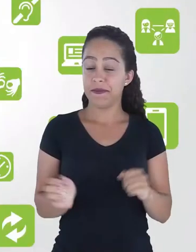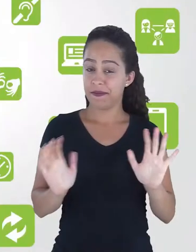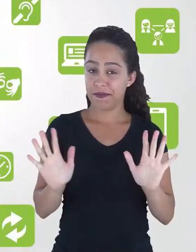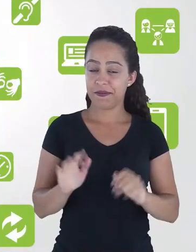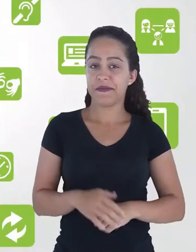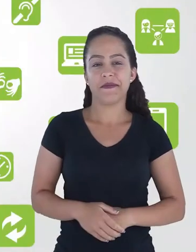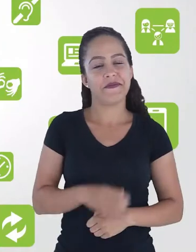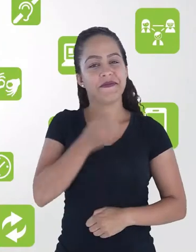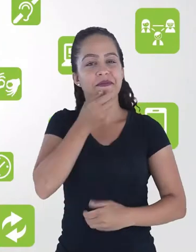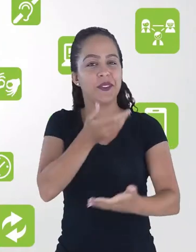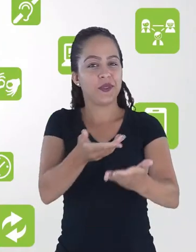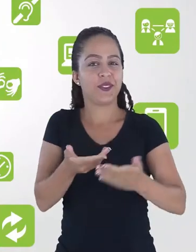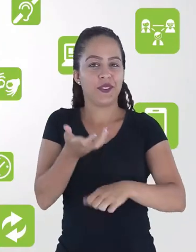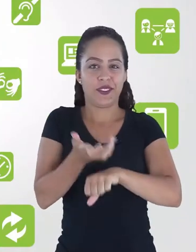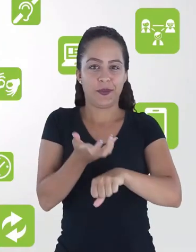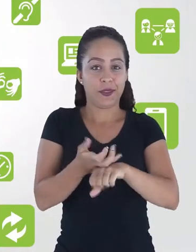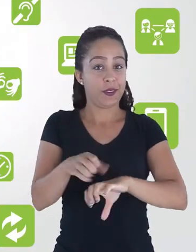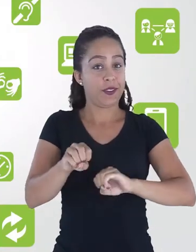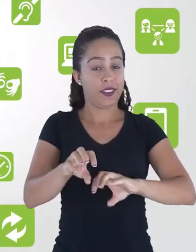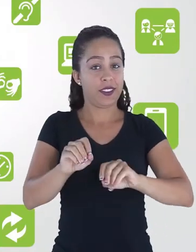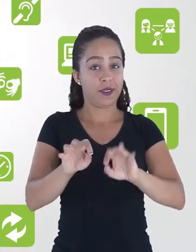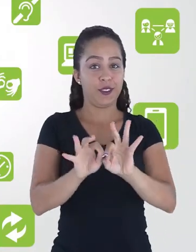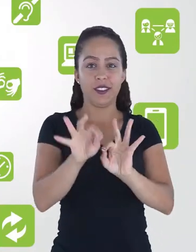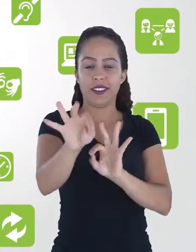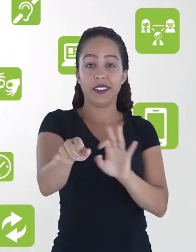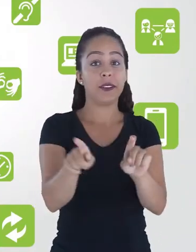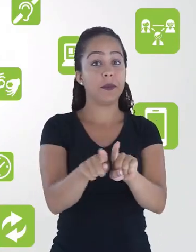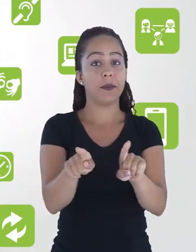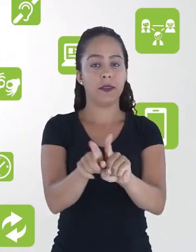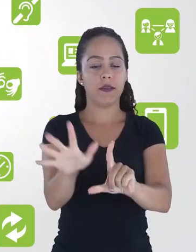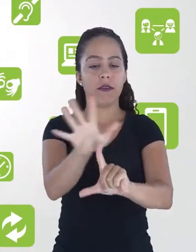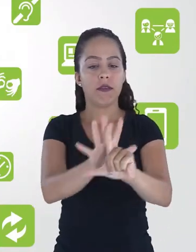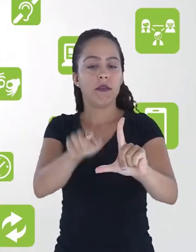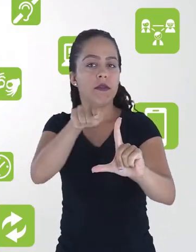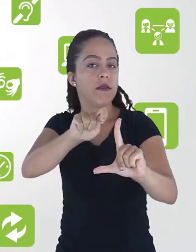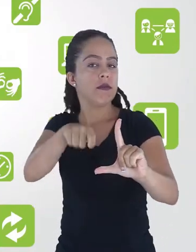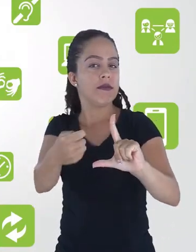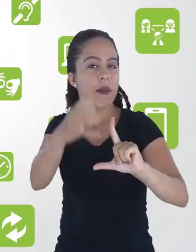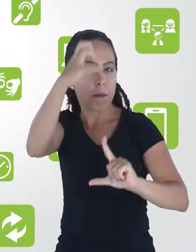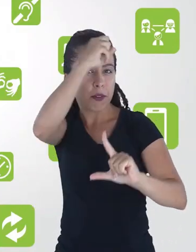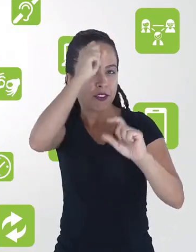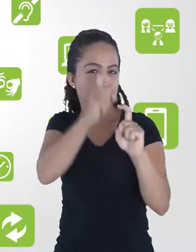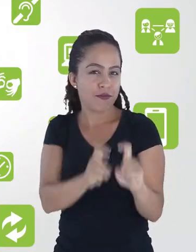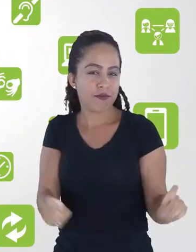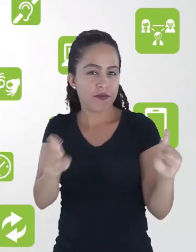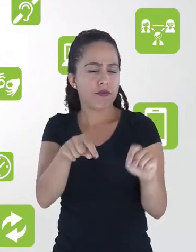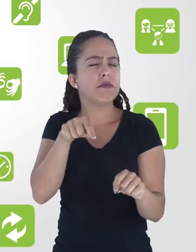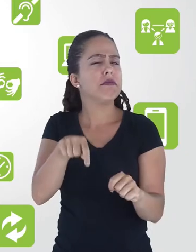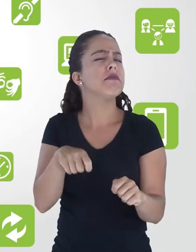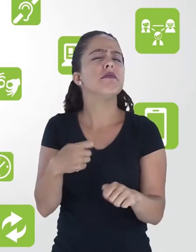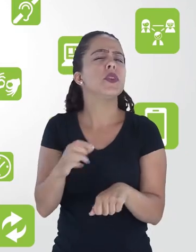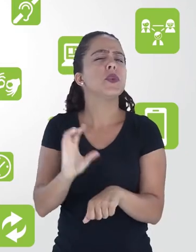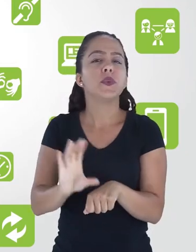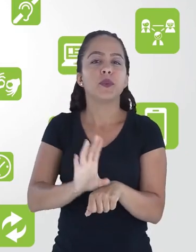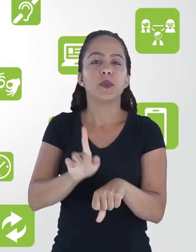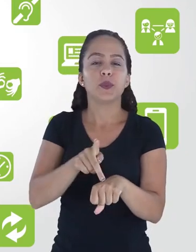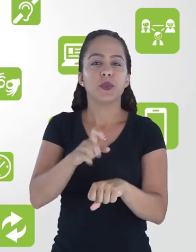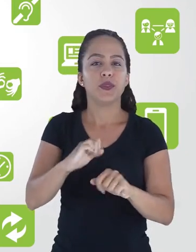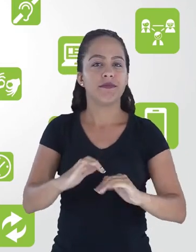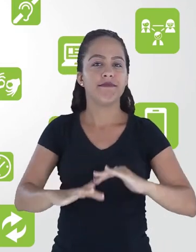Olá, seja bem-vindo à disciplina Educação à Distância e Ambiente Virtual de Aprendizagem do curso de pós-graduação